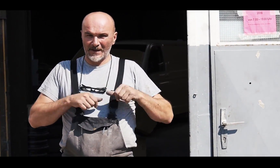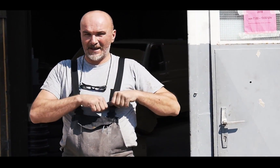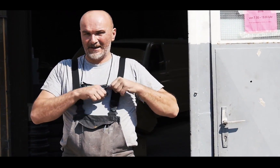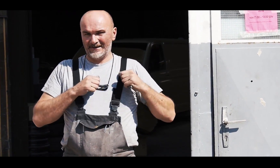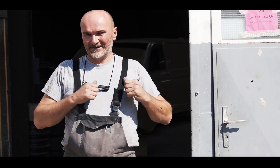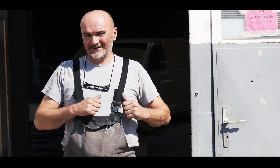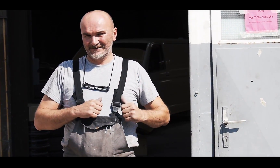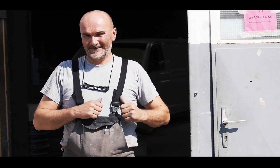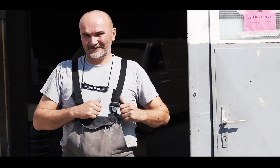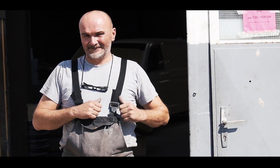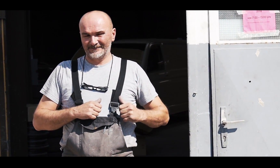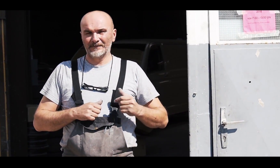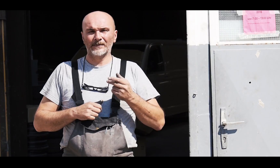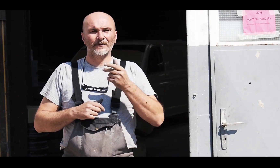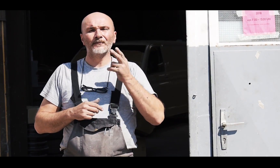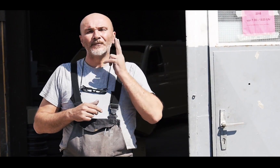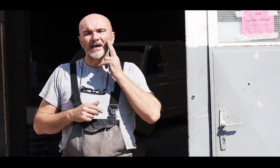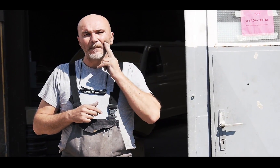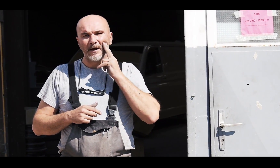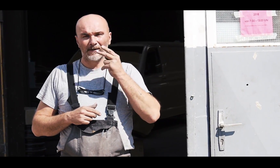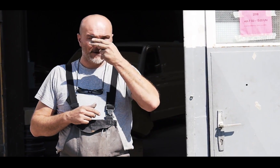Hallo und herzlich willkommen bei der Firma Meftsco.